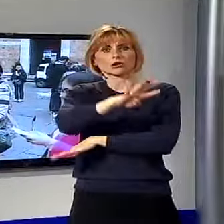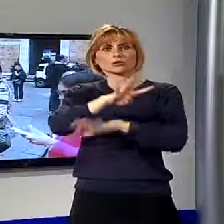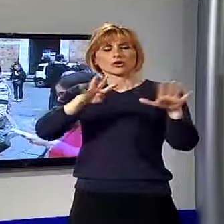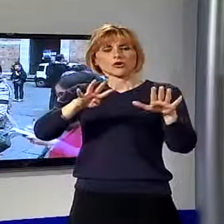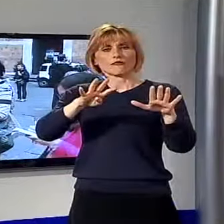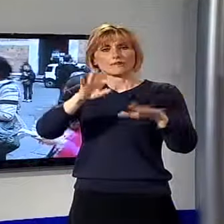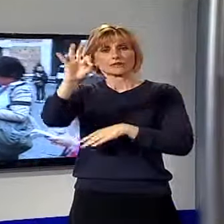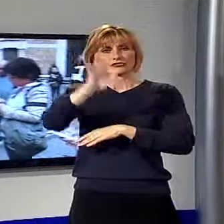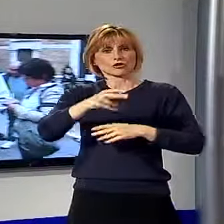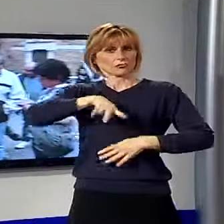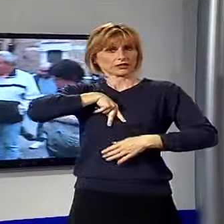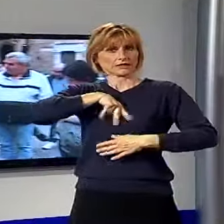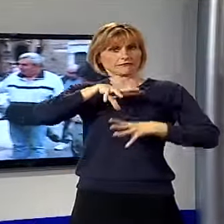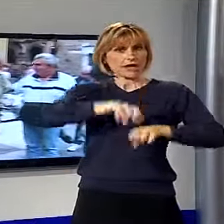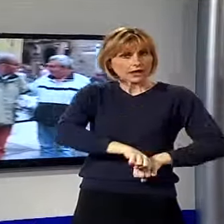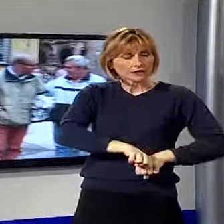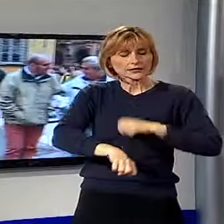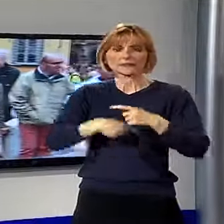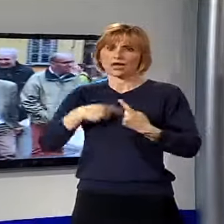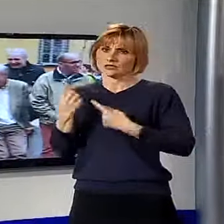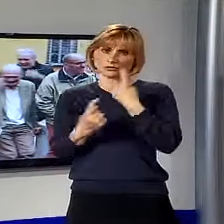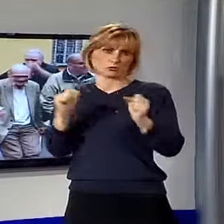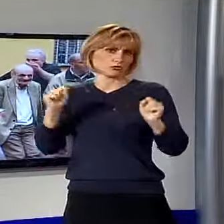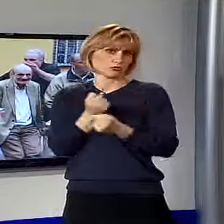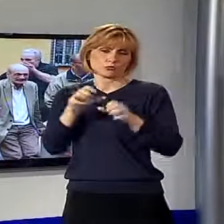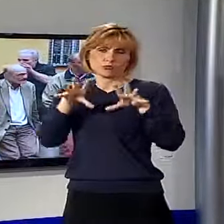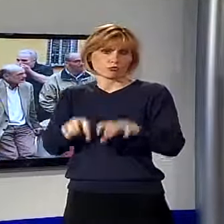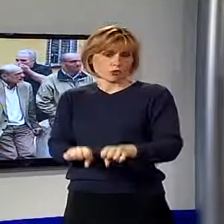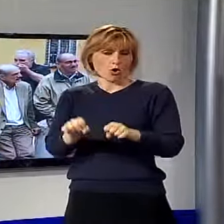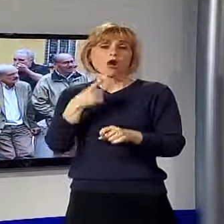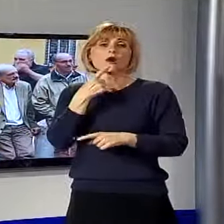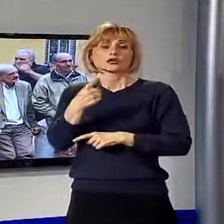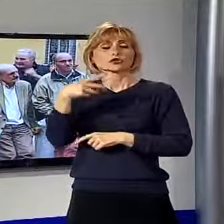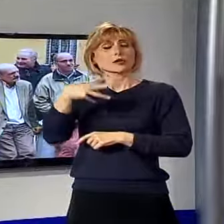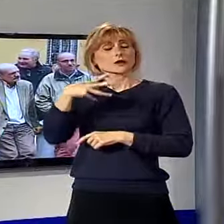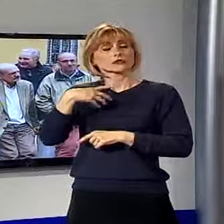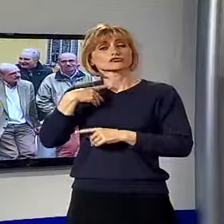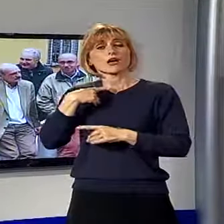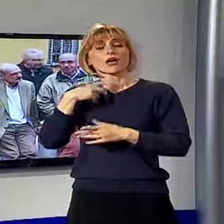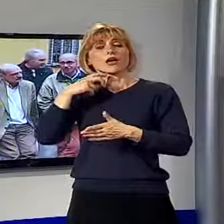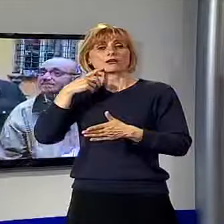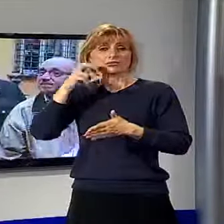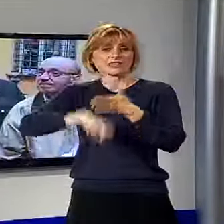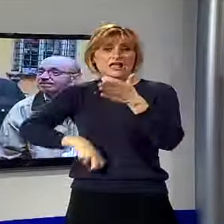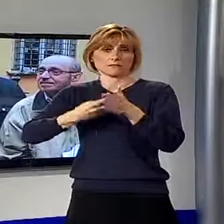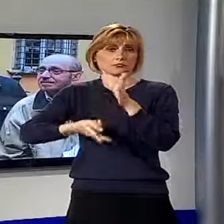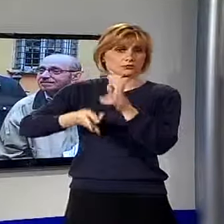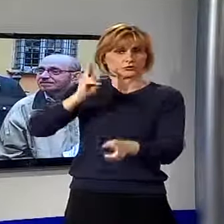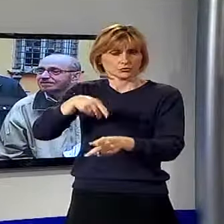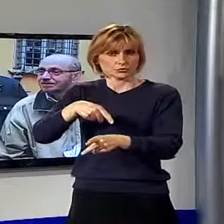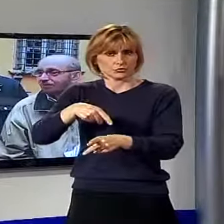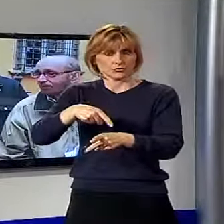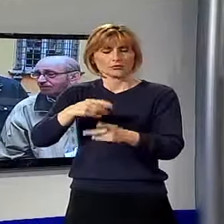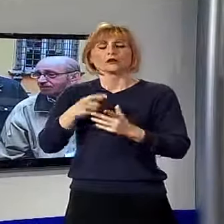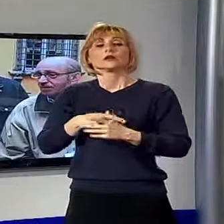in mano ai privati. Una situazione intollerabile, dice Matteucci, che porta conseguenze sulle tasche dei cittadini. Quest